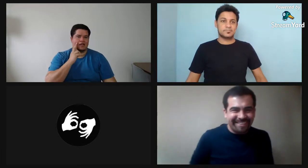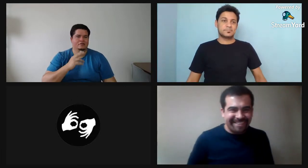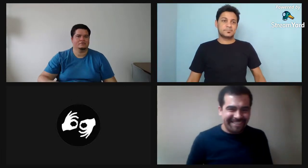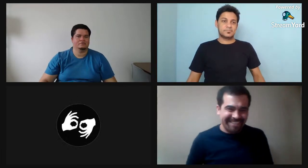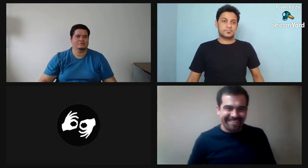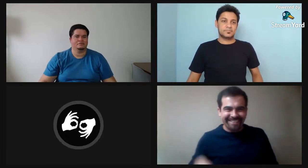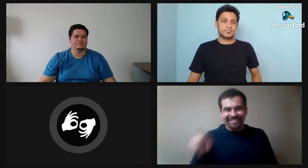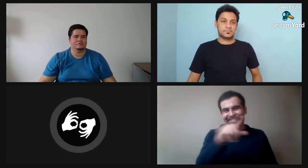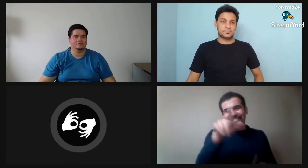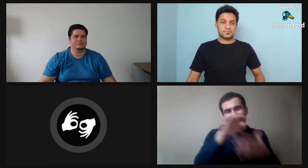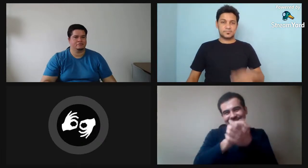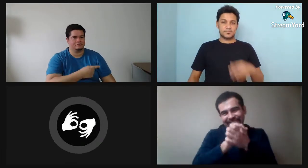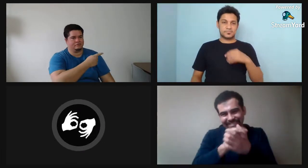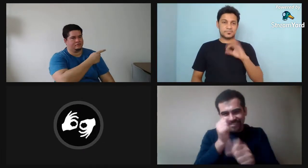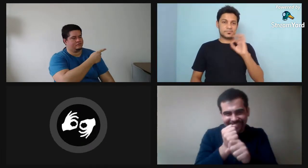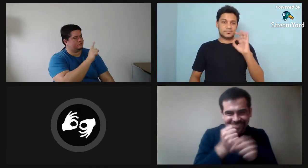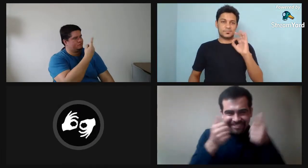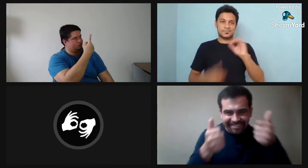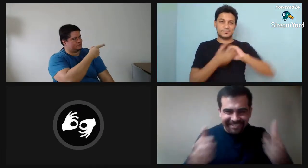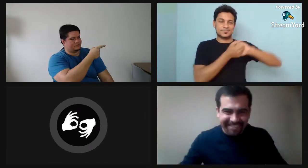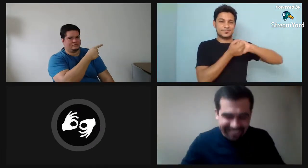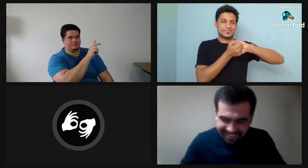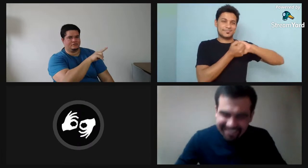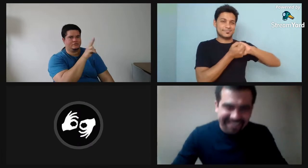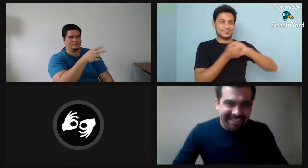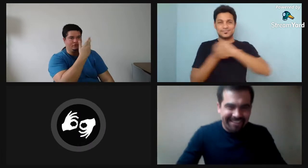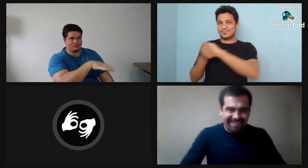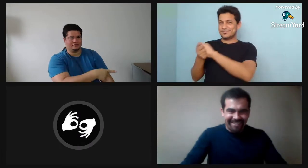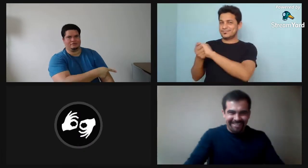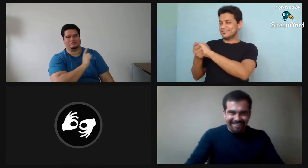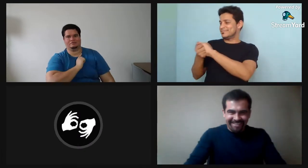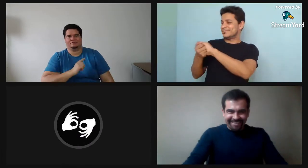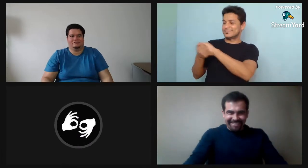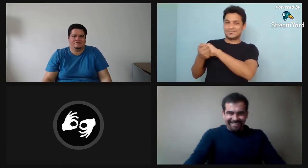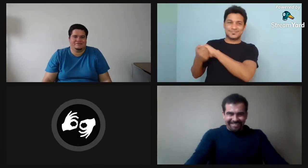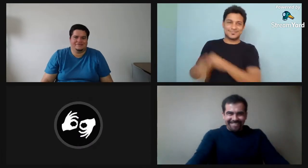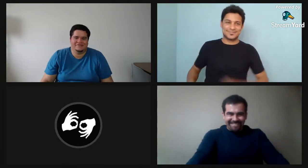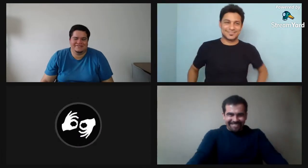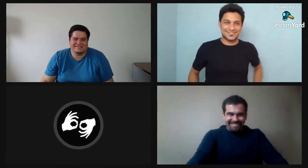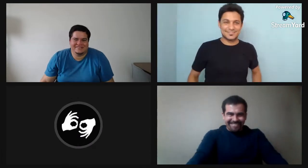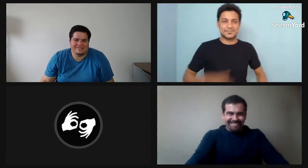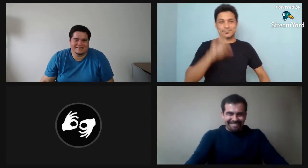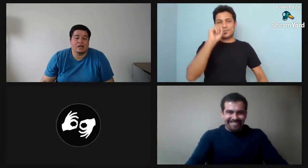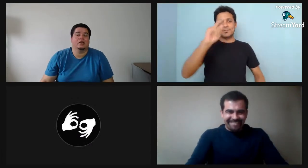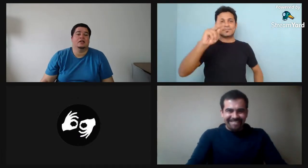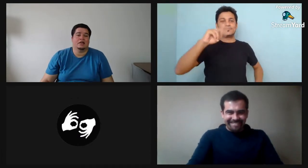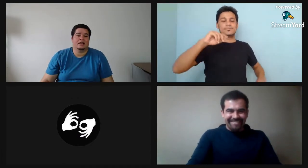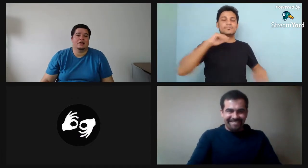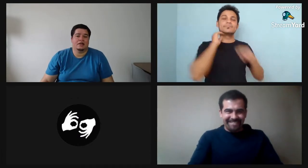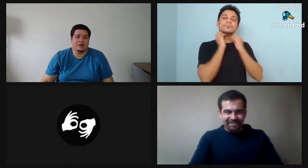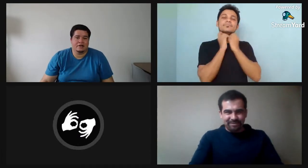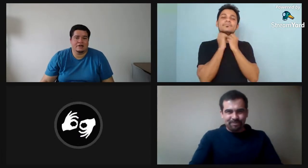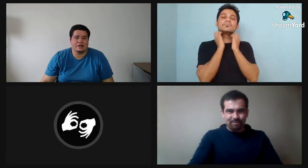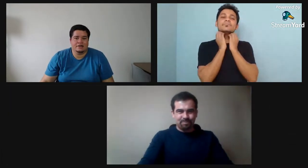Y vamos a ver el trabajo de ustedes y quién es el mejor. Vamos a hacer una competencia. Somos amigos.